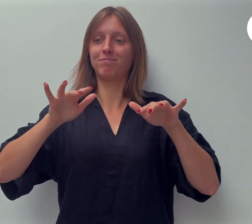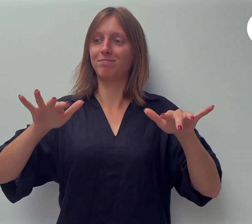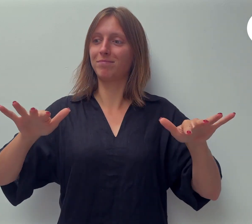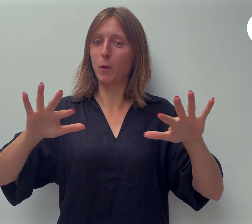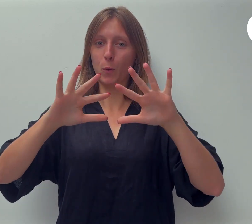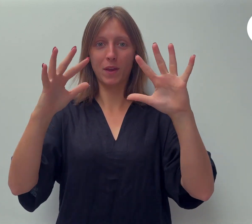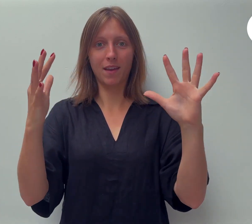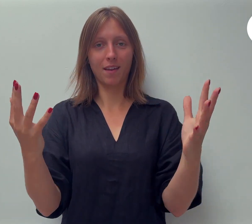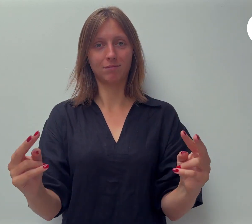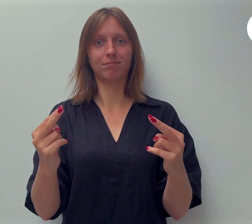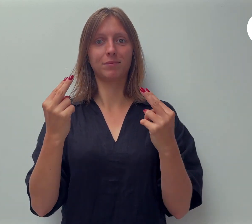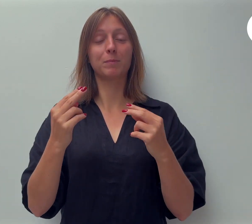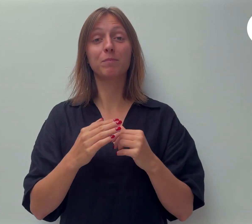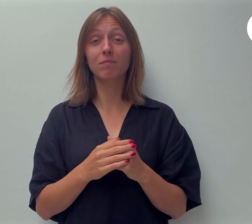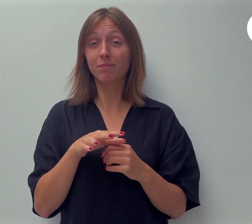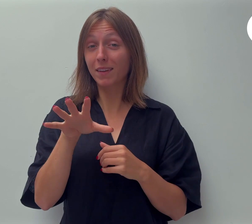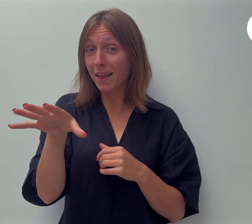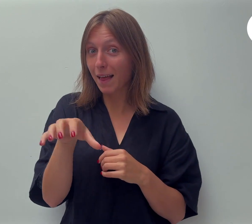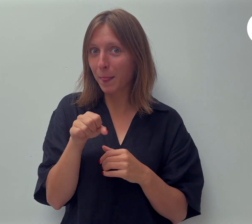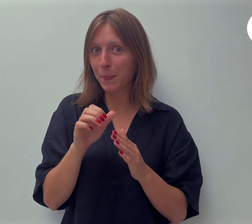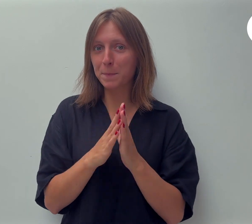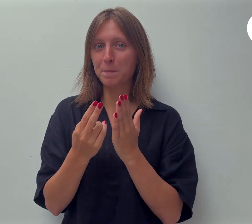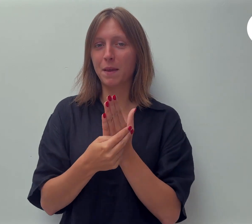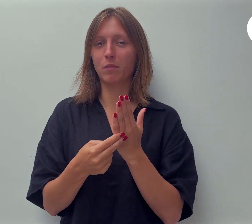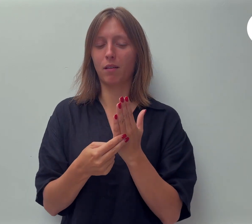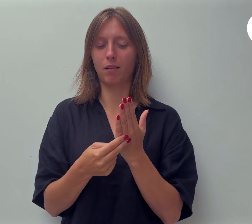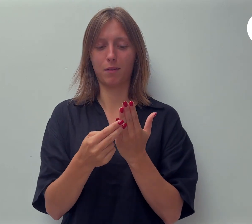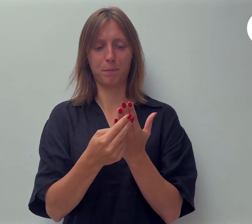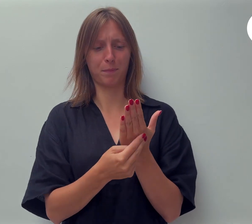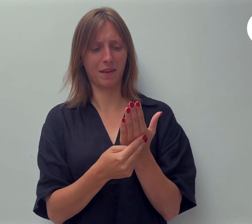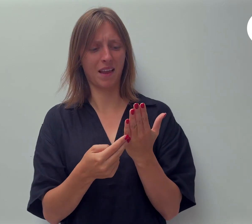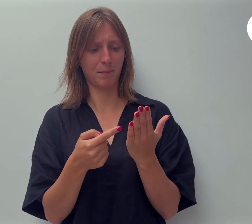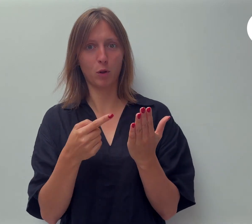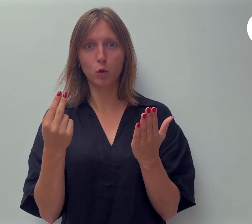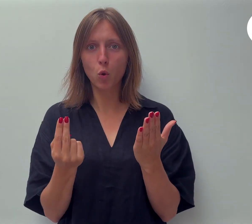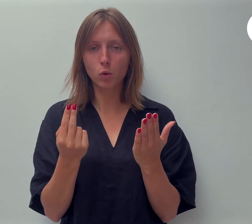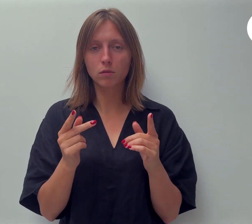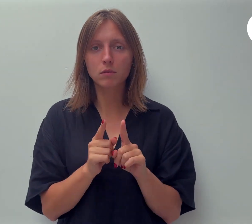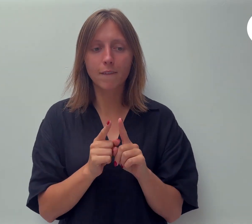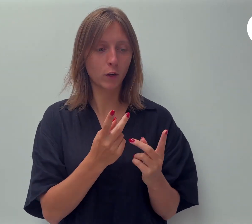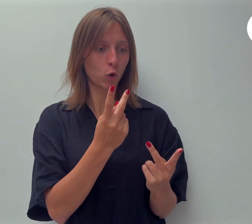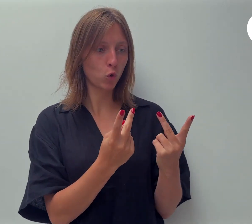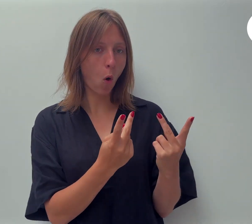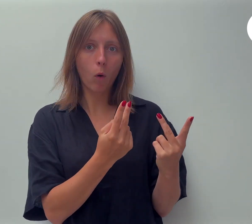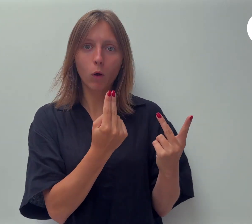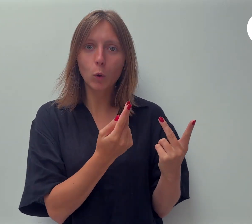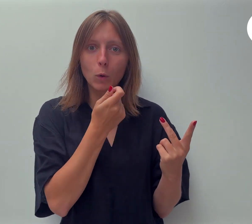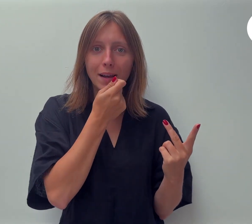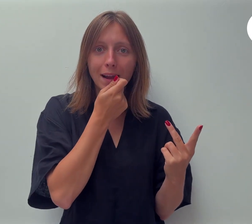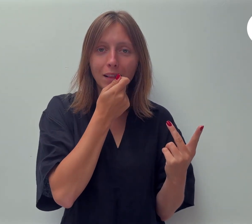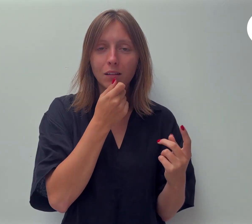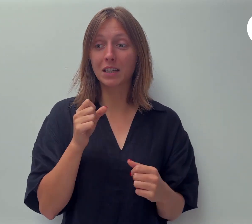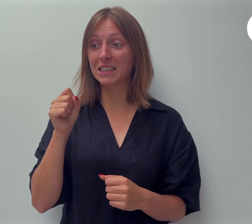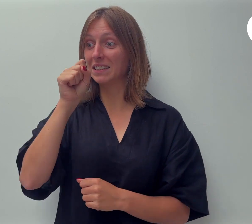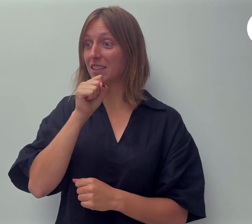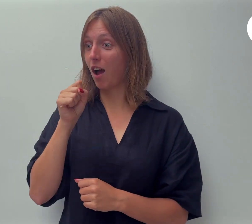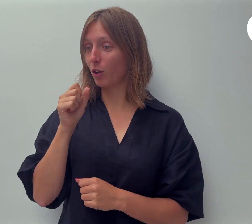Neem je Bijbel bij de hand, want zonder Bijbel zijn we als een kok zonder eten of een zanger zonder stem. Dus luister naar